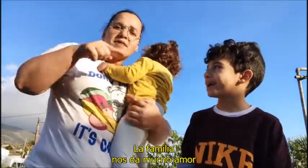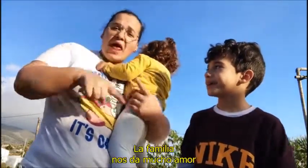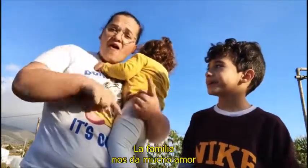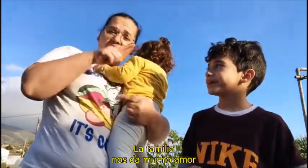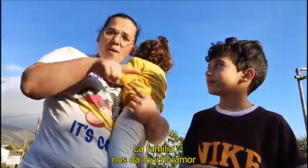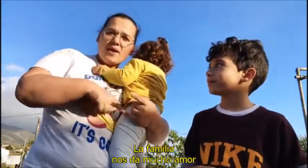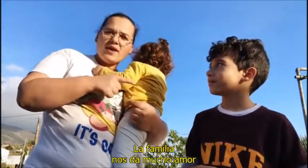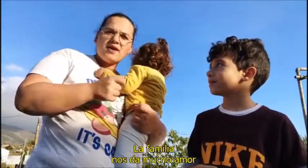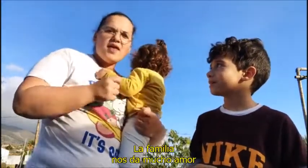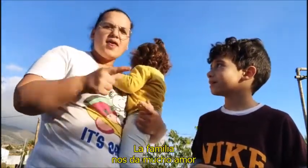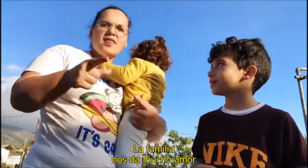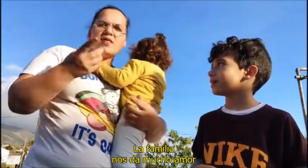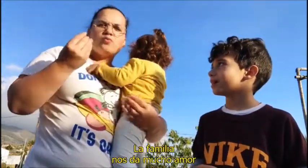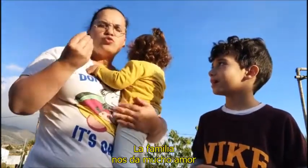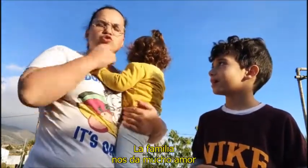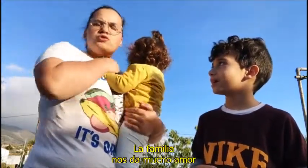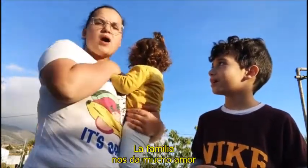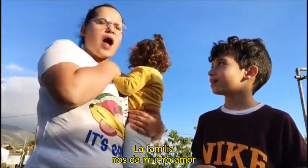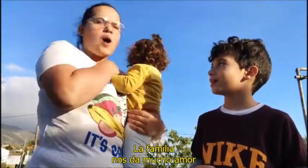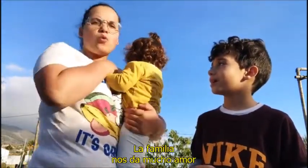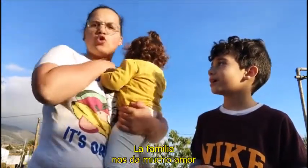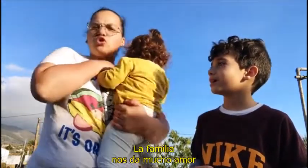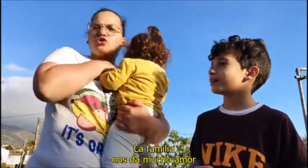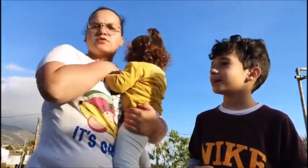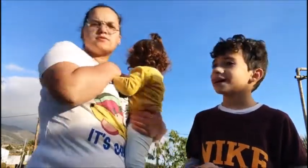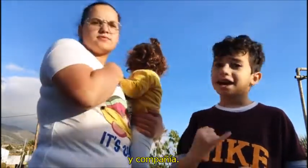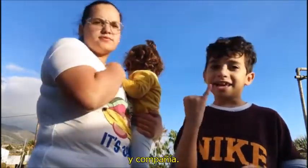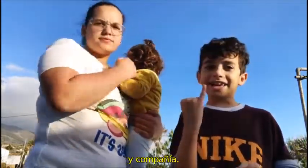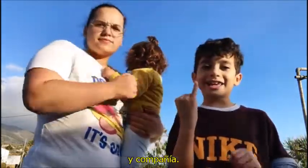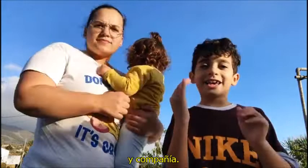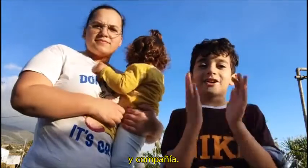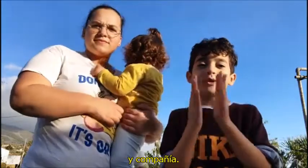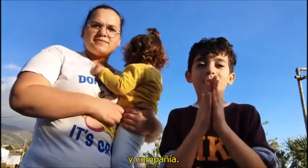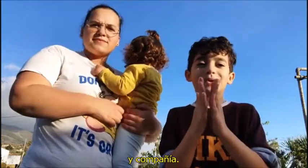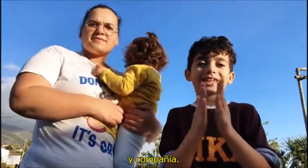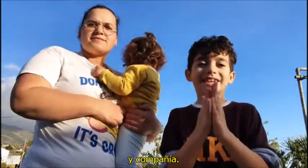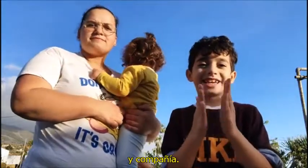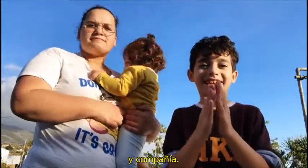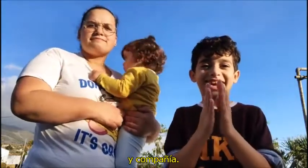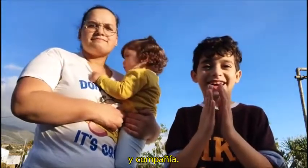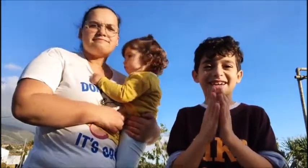La familia nos da mucho amor y compañía.